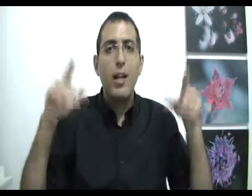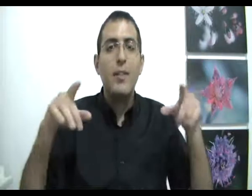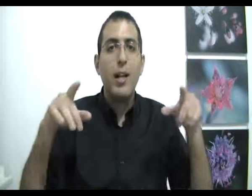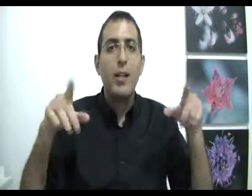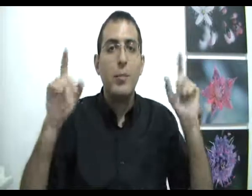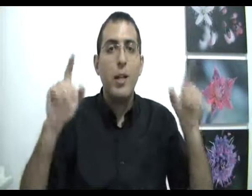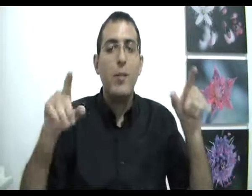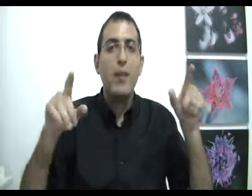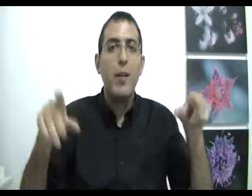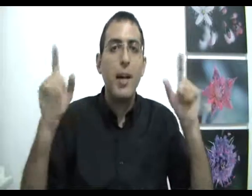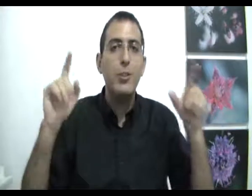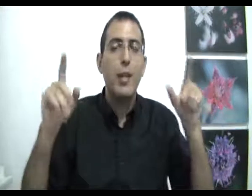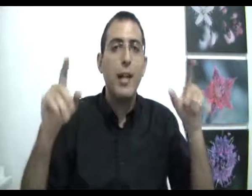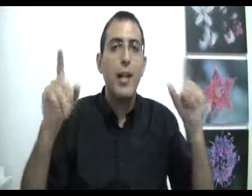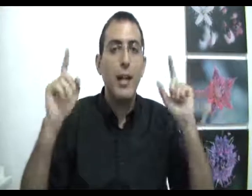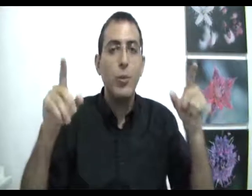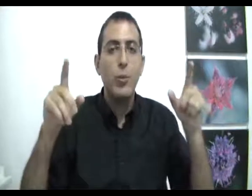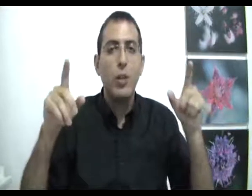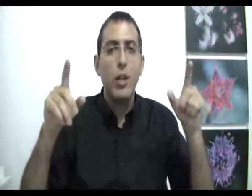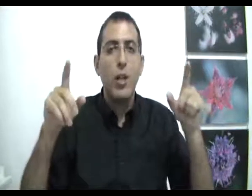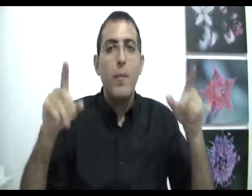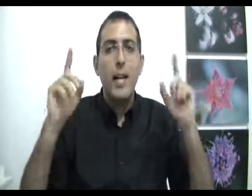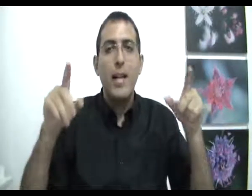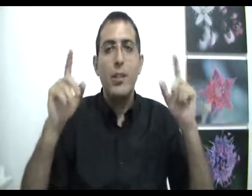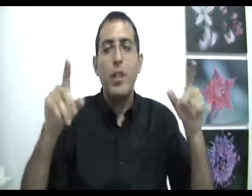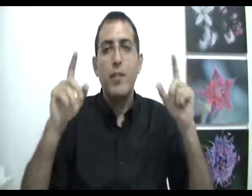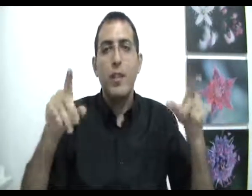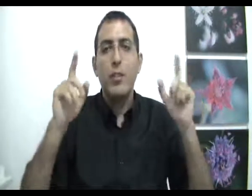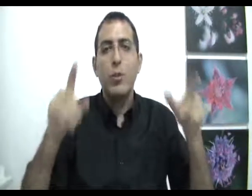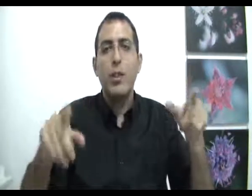אחד ואחד יתבונם בדברים עד שהוא יגיע לאחדות מלאה של הבנה תודה